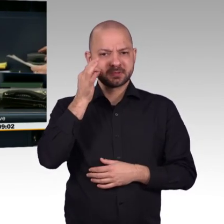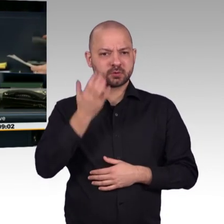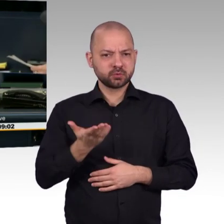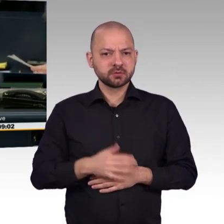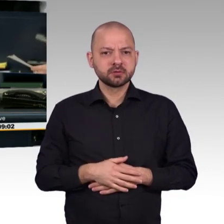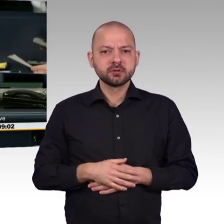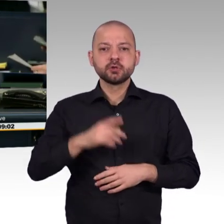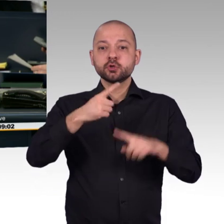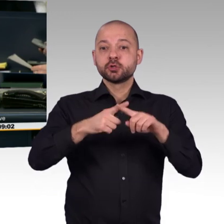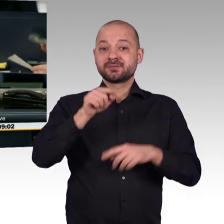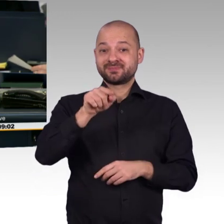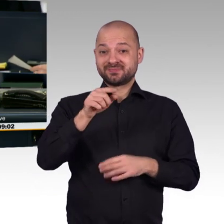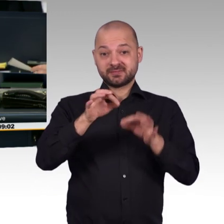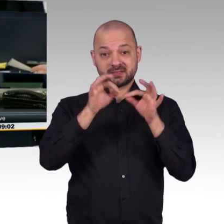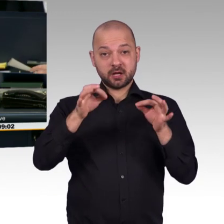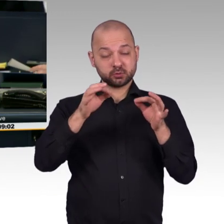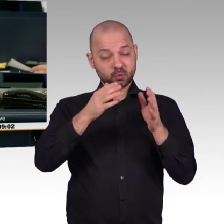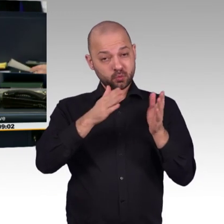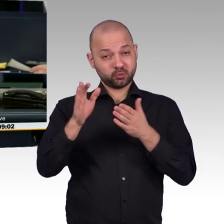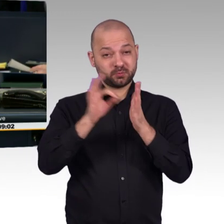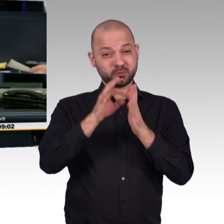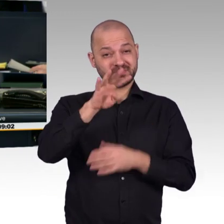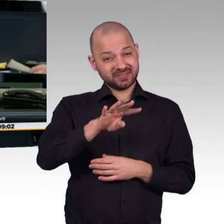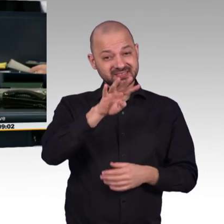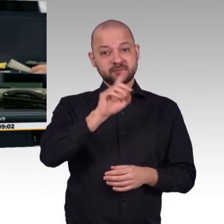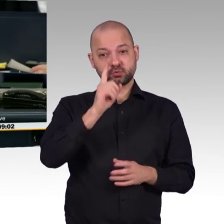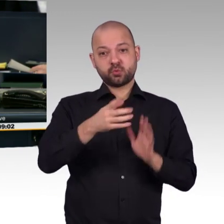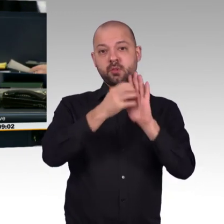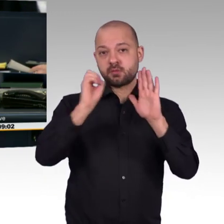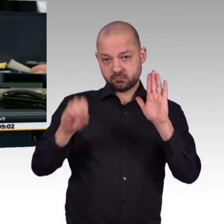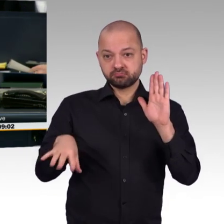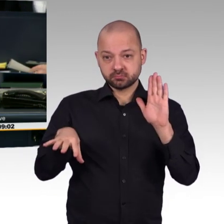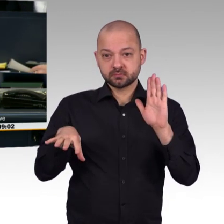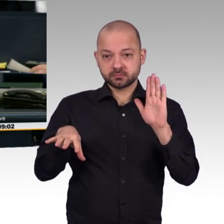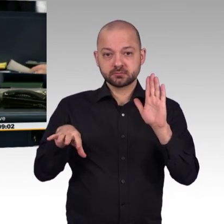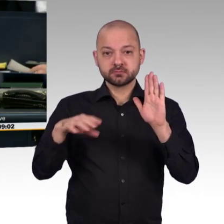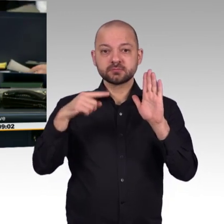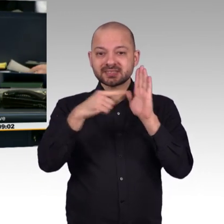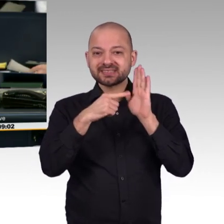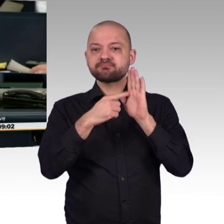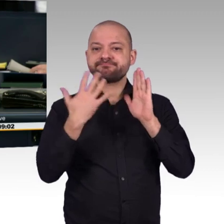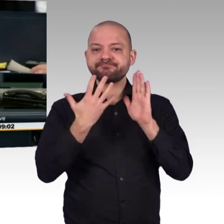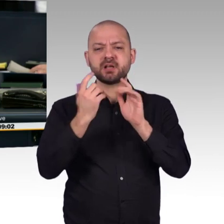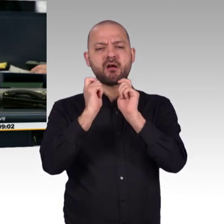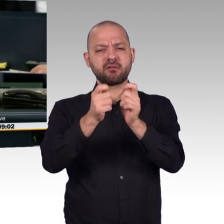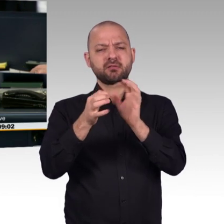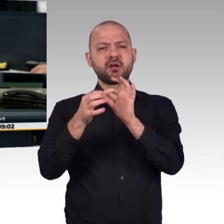Des Weiteren soll der Tagesordnungspunkt 23 abgesetzt und an dieser Stelle der Tagesordnungspunkt 25 im Umfang von